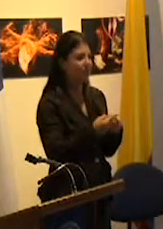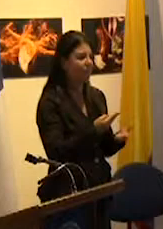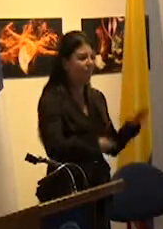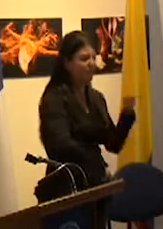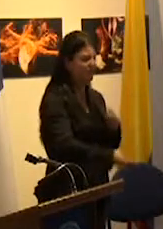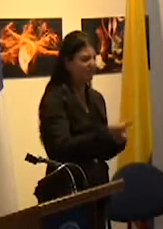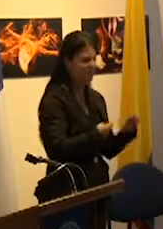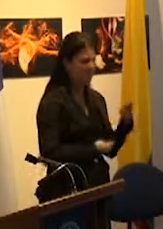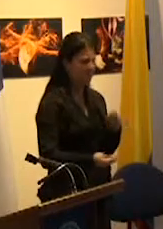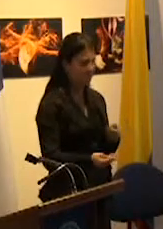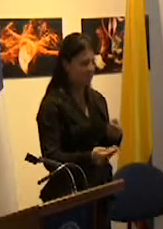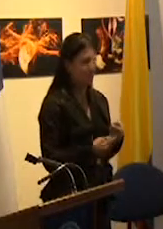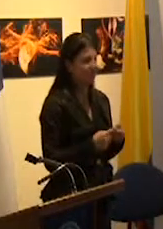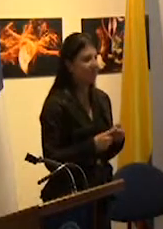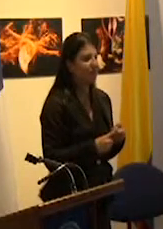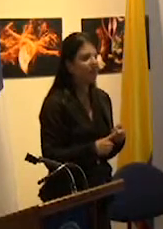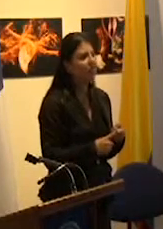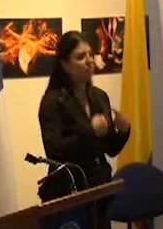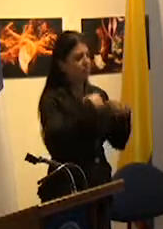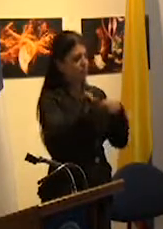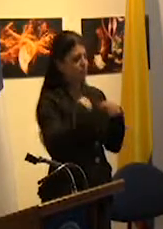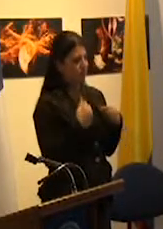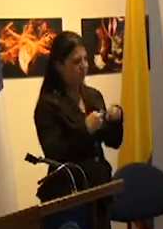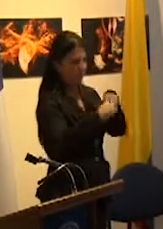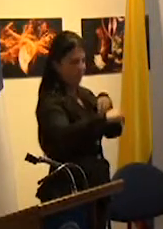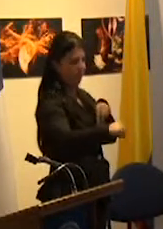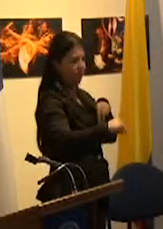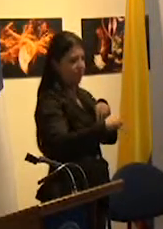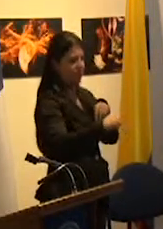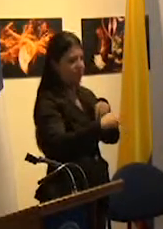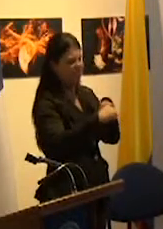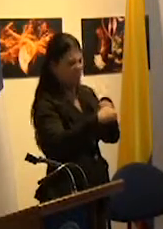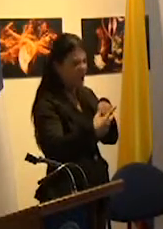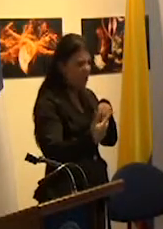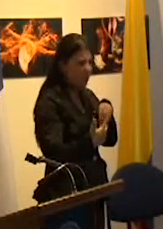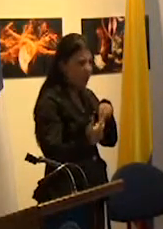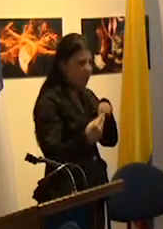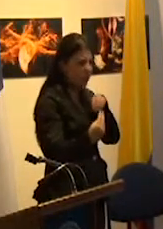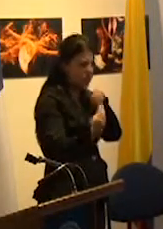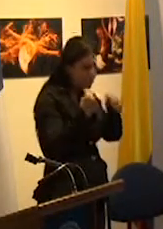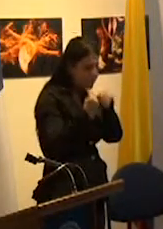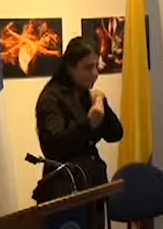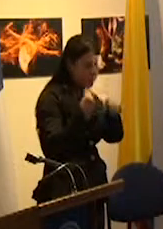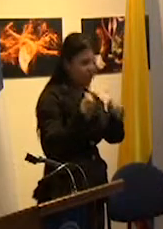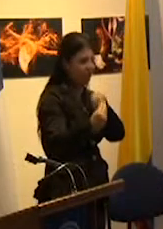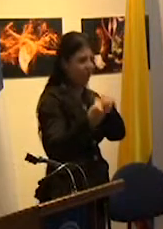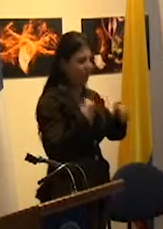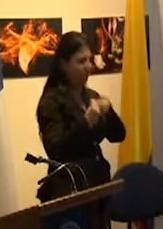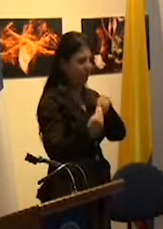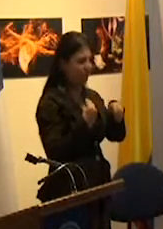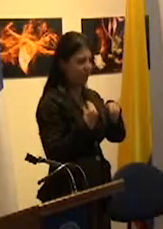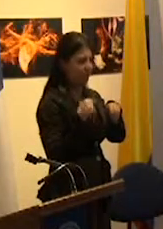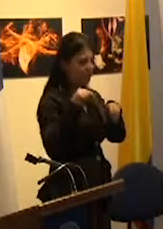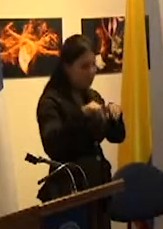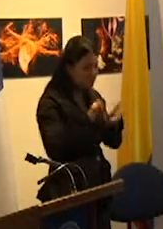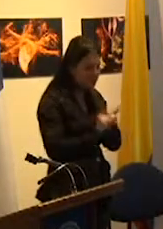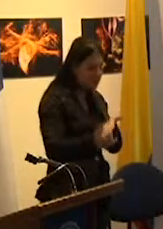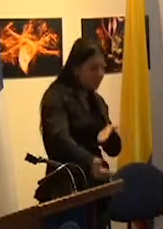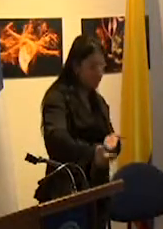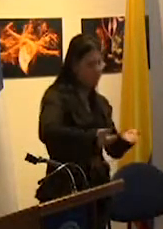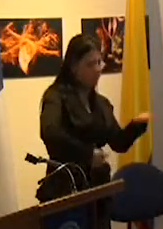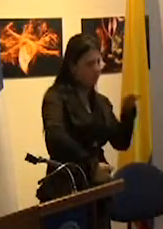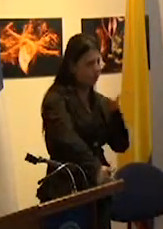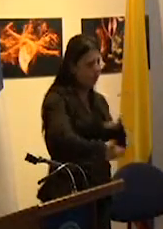se realiza volviéndose en sentido inverso como son enseñar y aprender pero para que esa